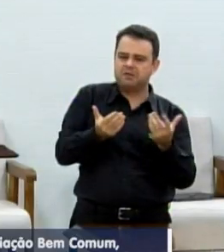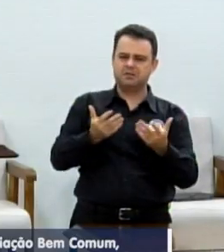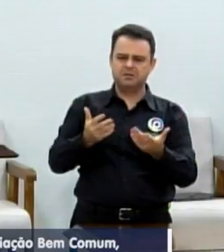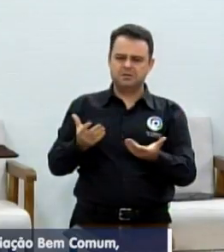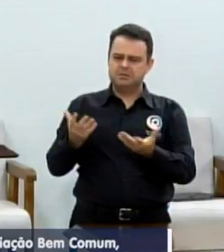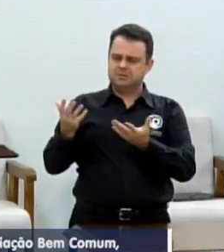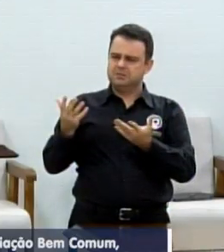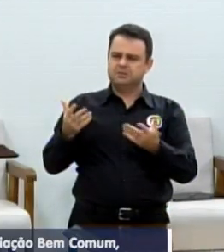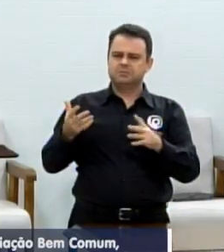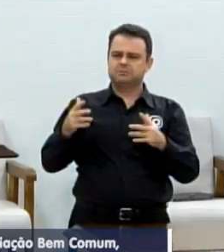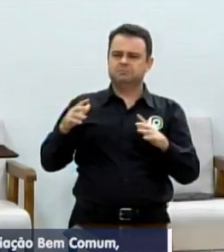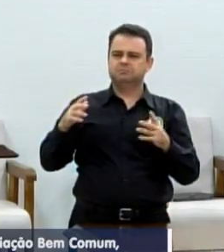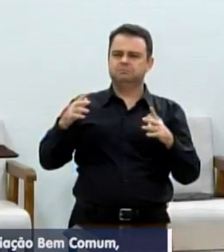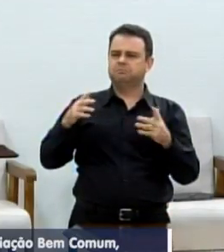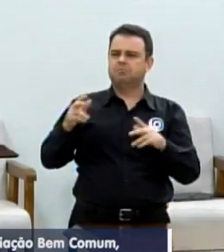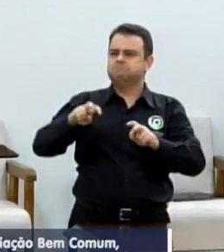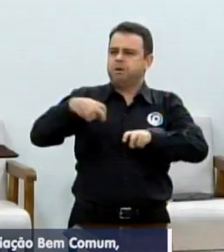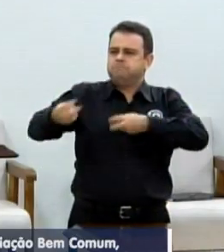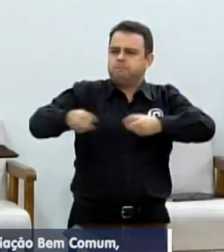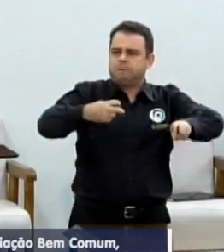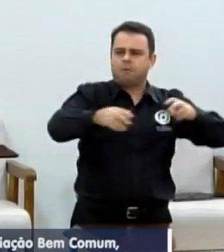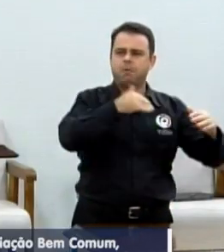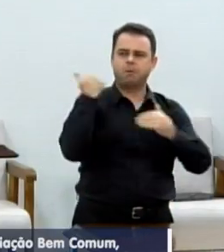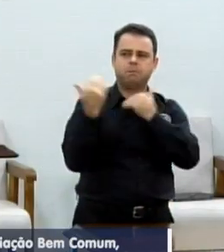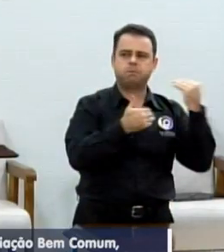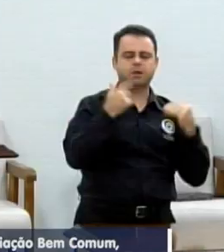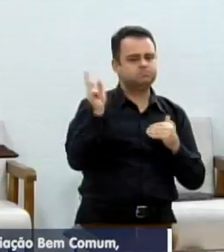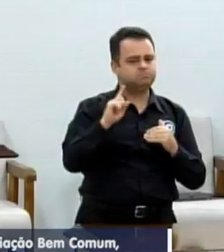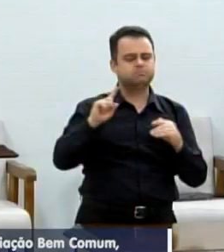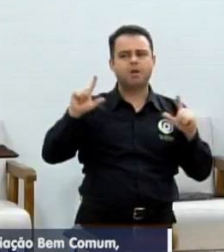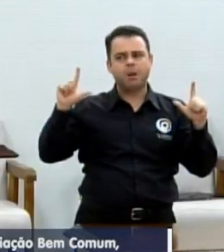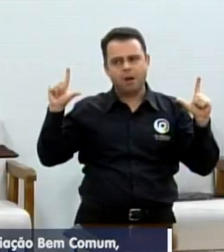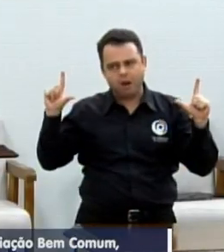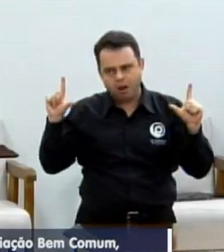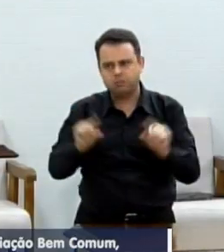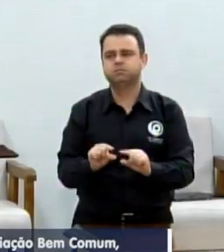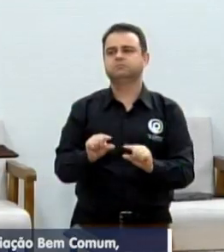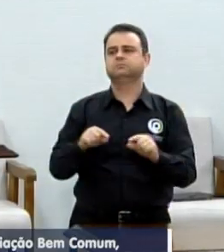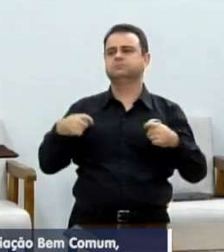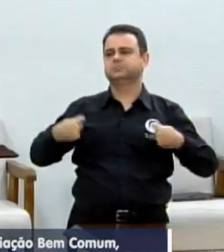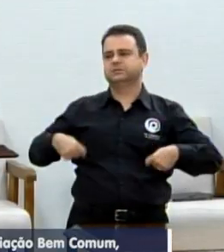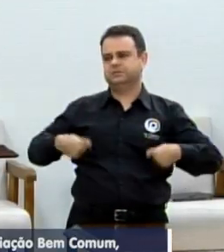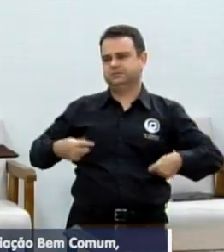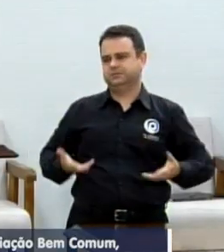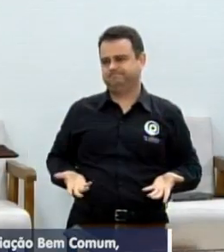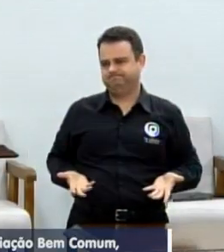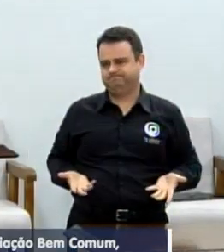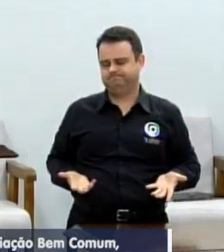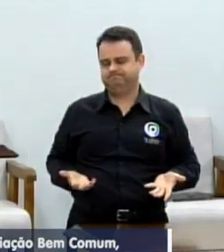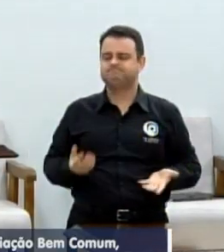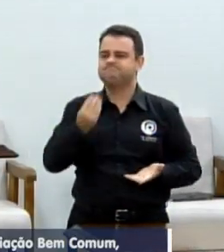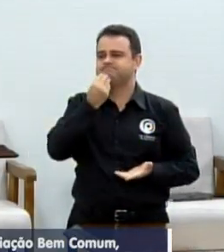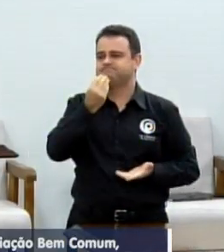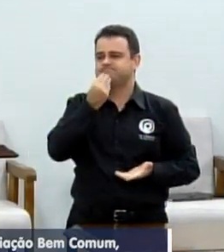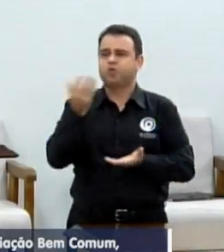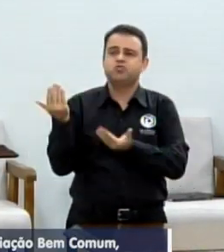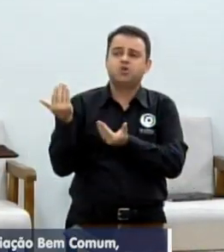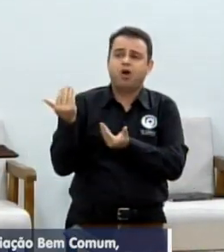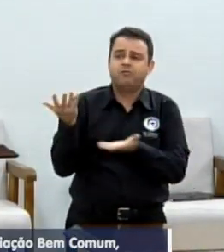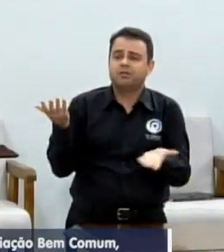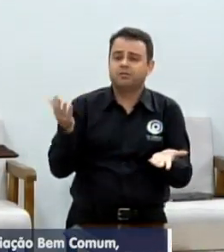não é possível nós continuarmos perdendo pessoas que poderiam, amanhã e depois, estar nessa casa de leis,